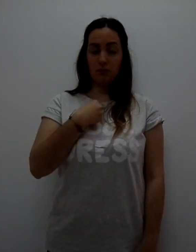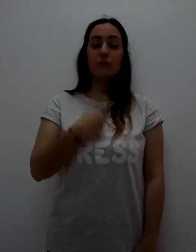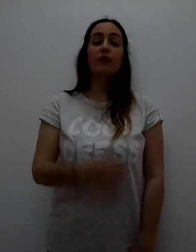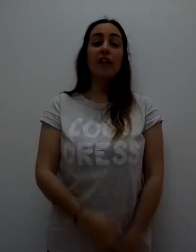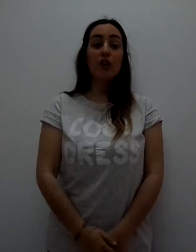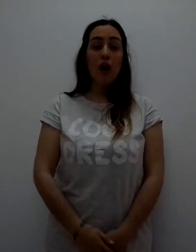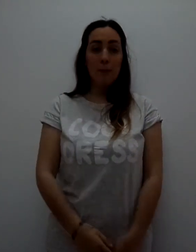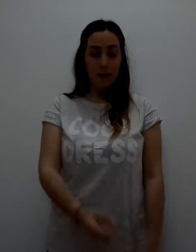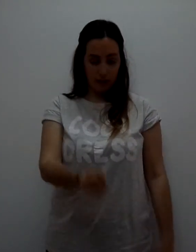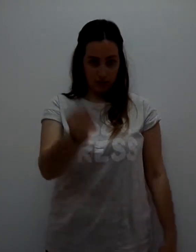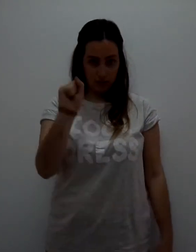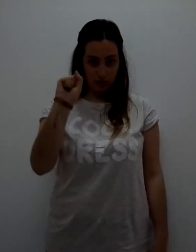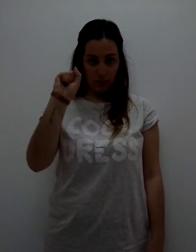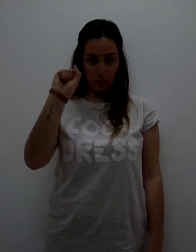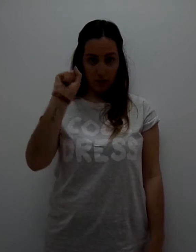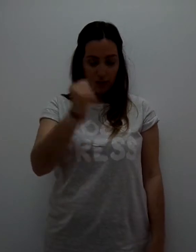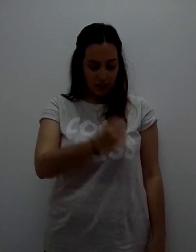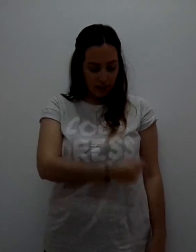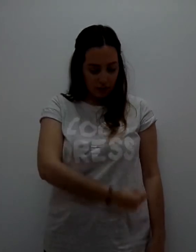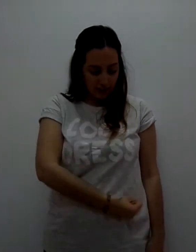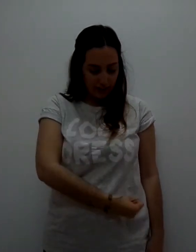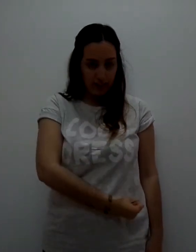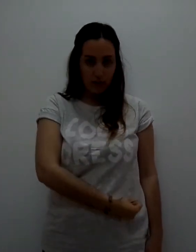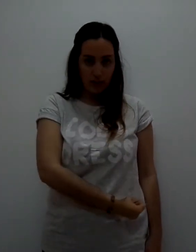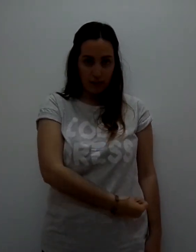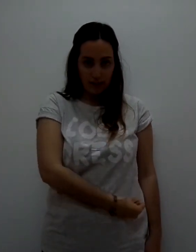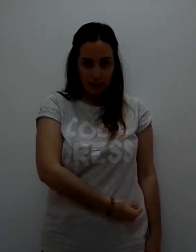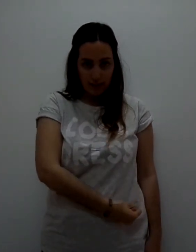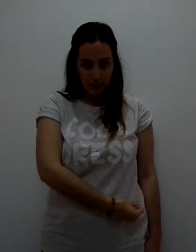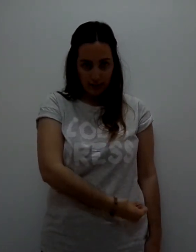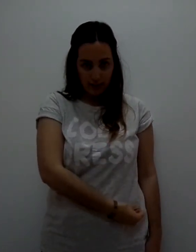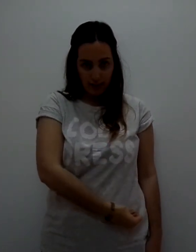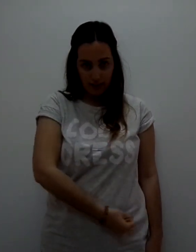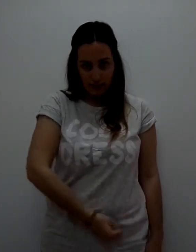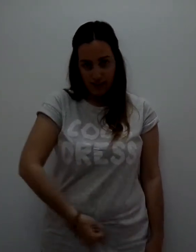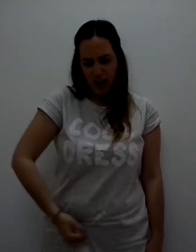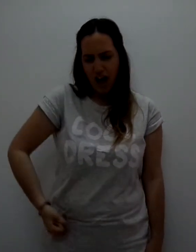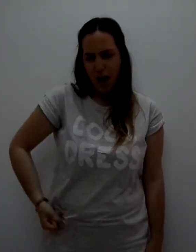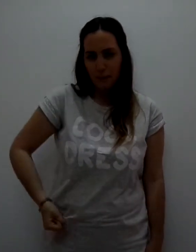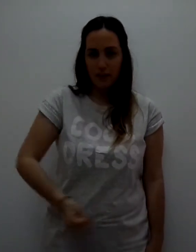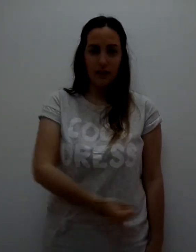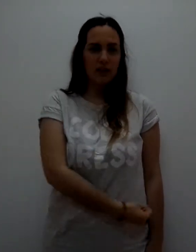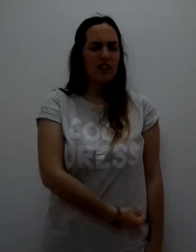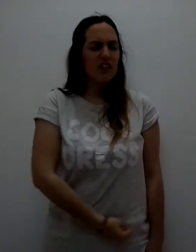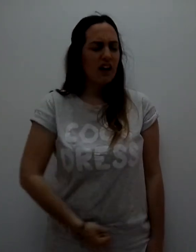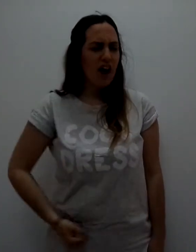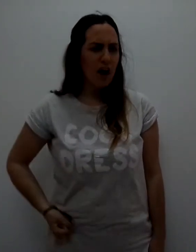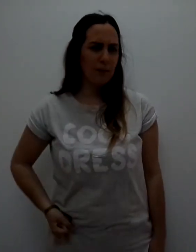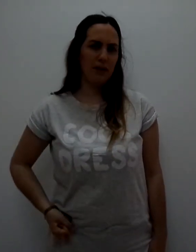Tengo hambre. El puño cerrado y aquí, donde la barriga, de izquierda a derecha. Hambre. Hambre.